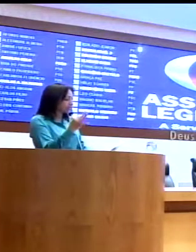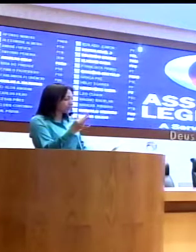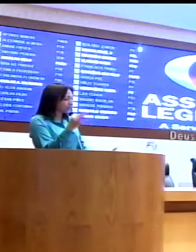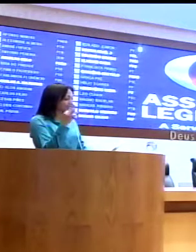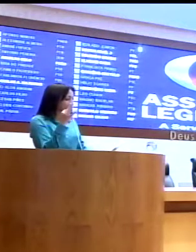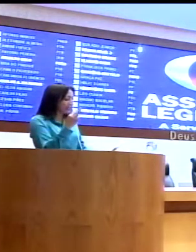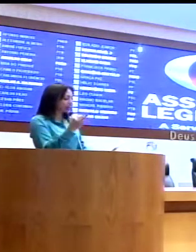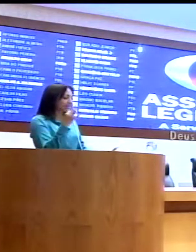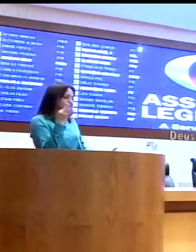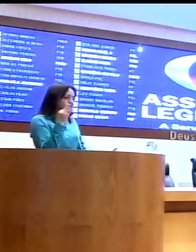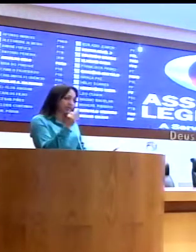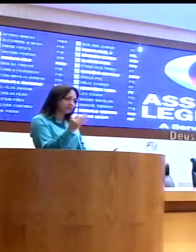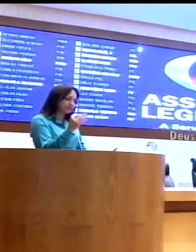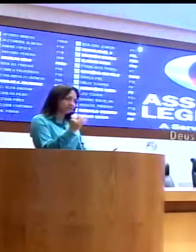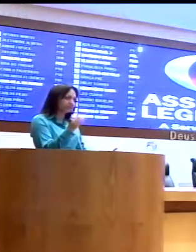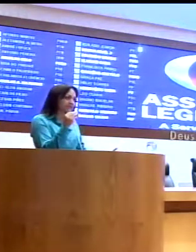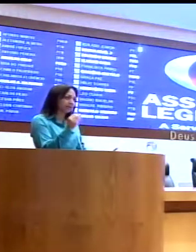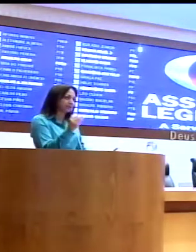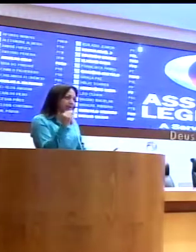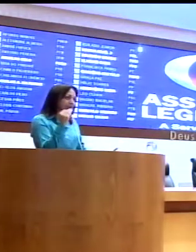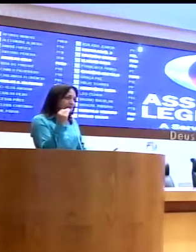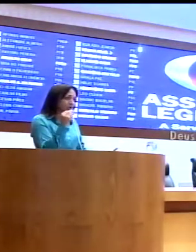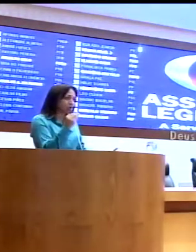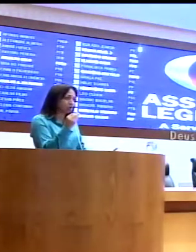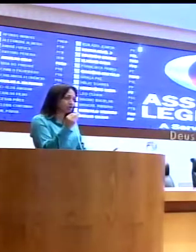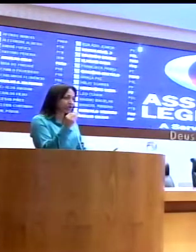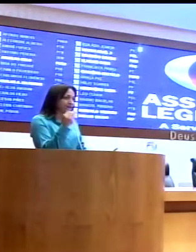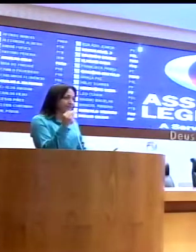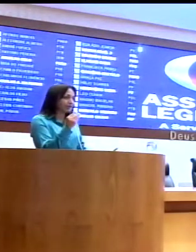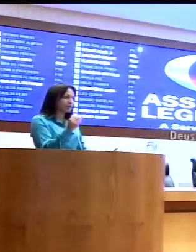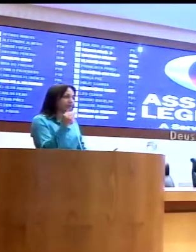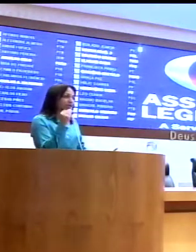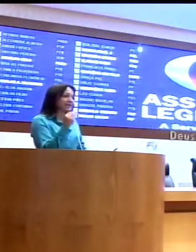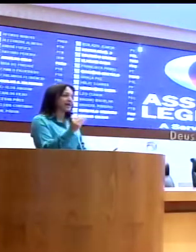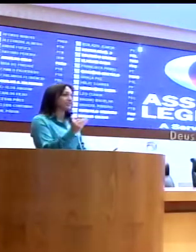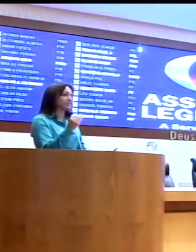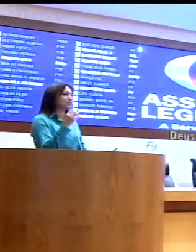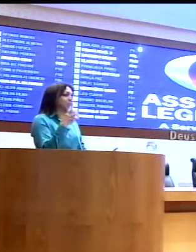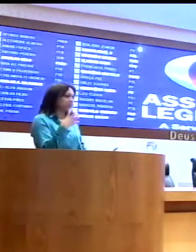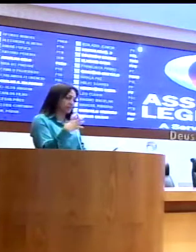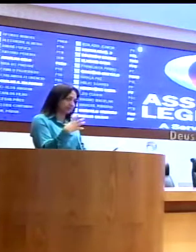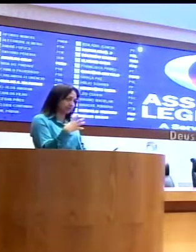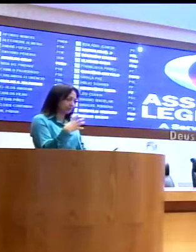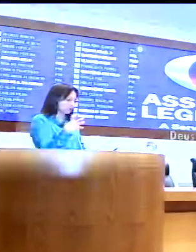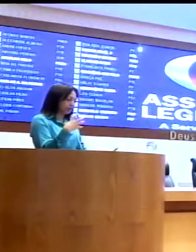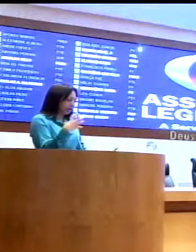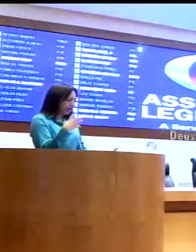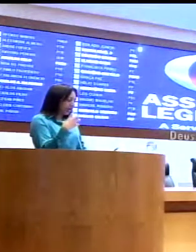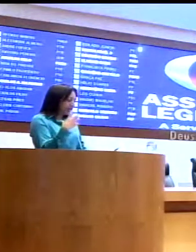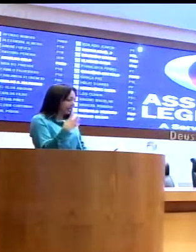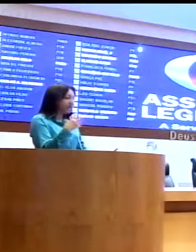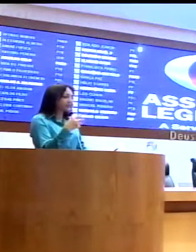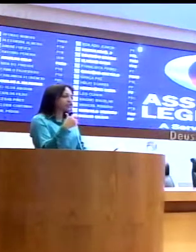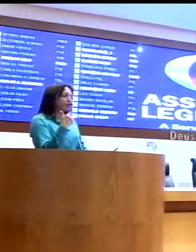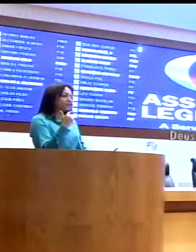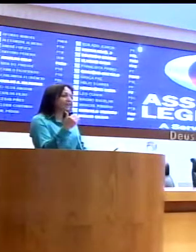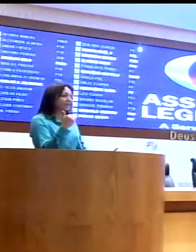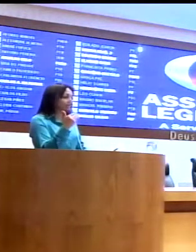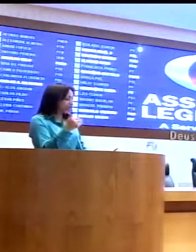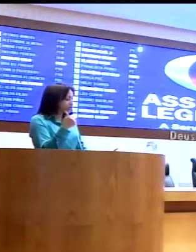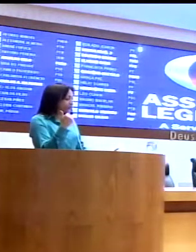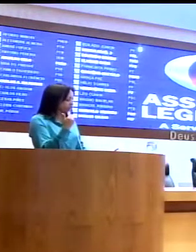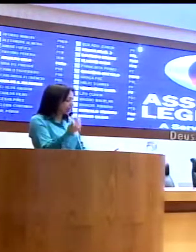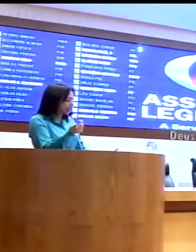% das crianças da cidade de Araguanã hoje são vulneráveis à pobreza. Dessas